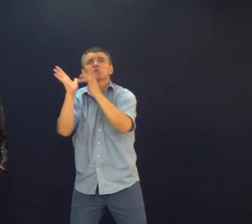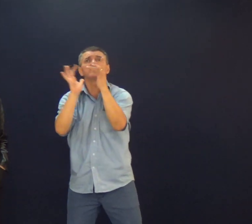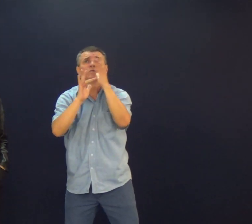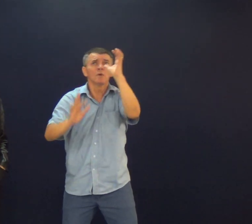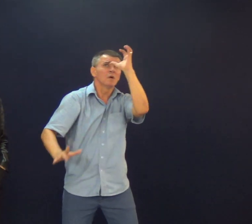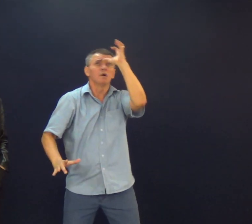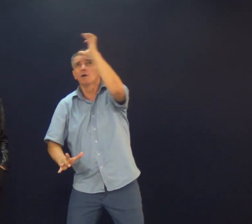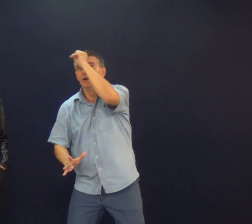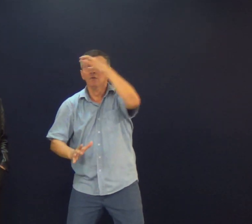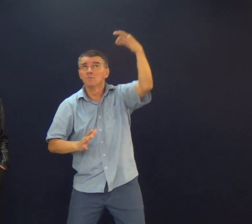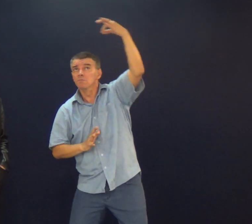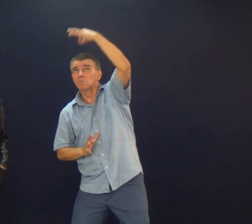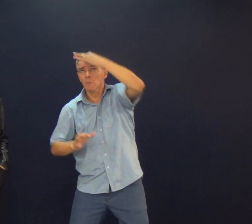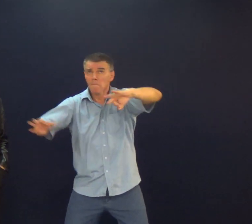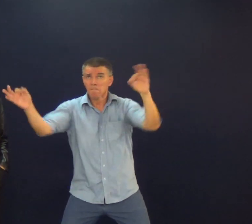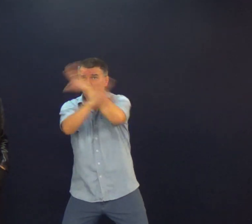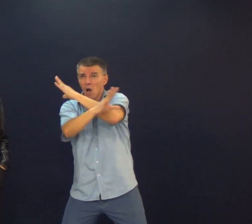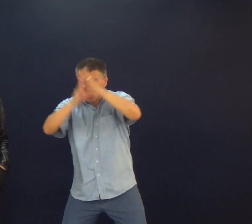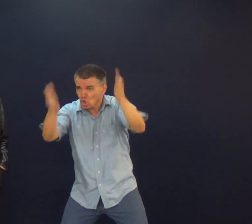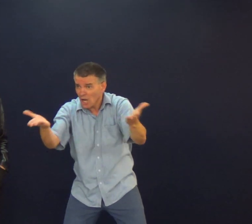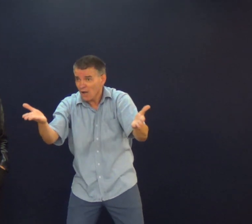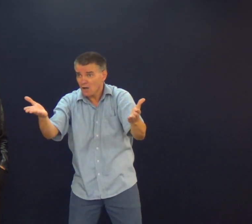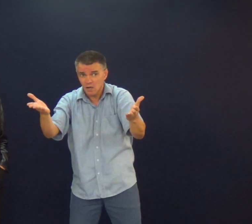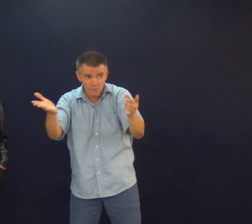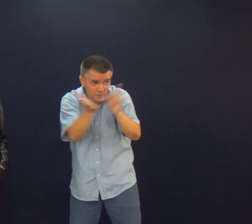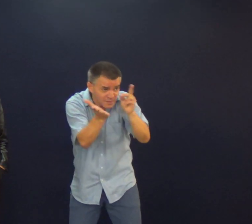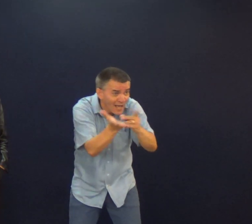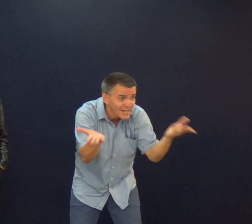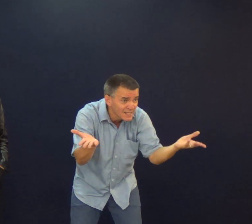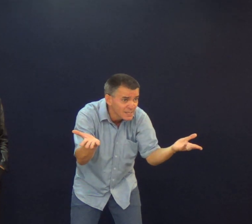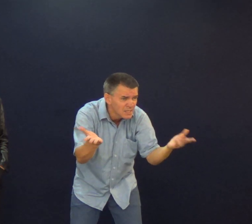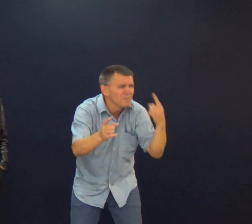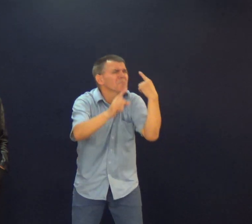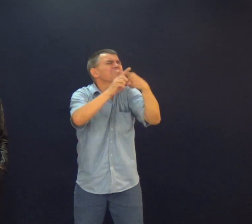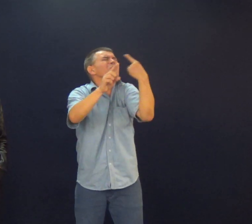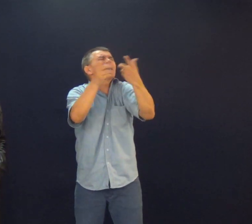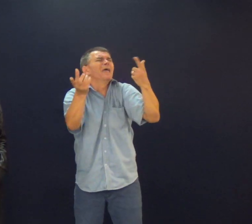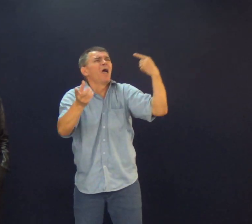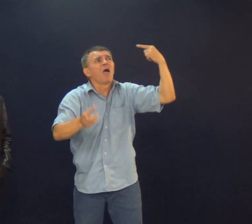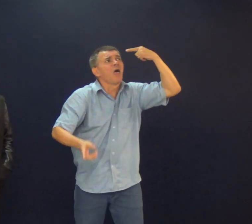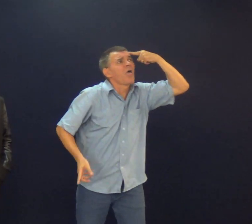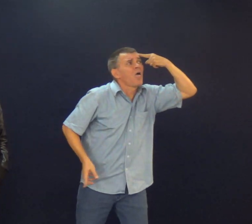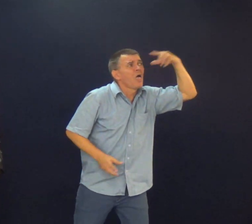Mas você que já conhece Jesus Tem o Espírito Santo Né? Não acha desse jeito